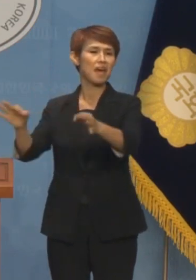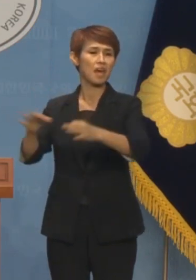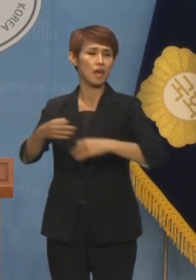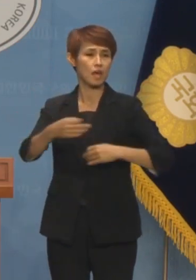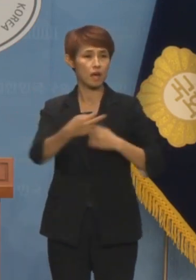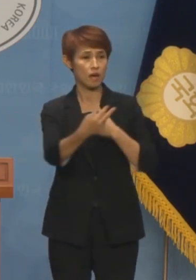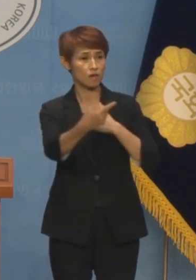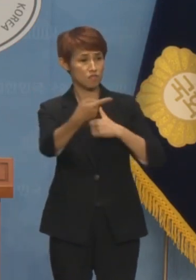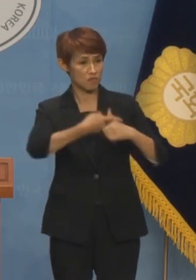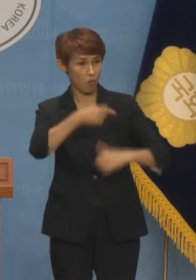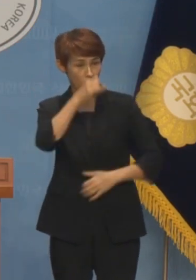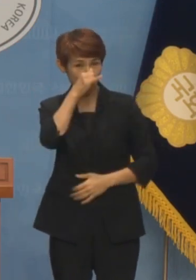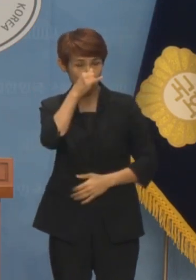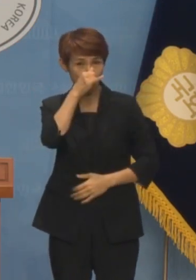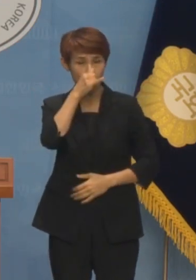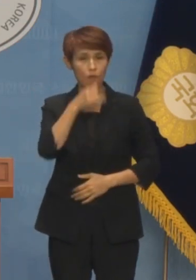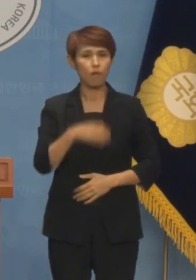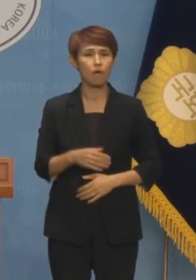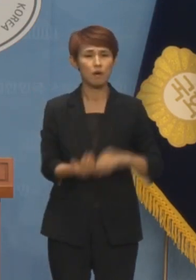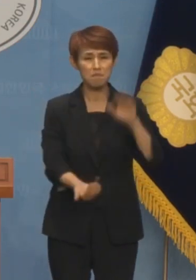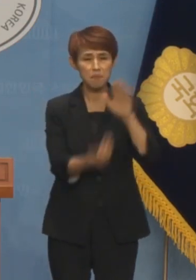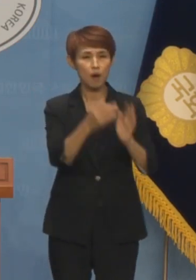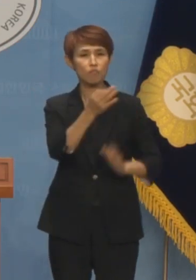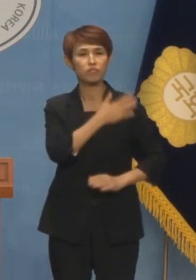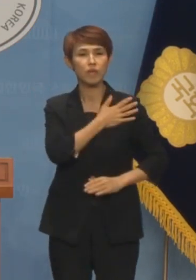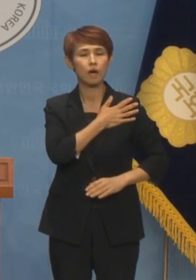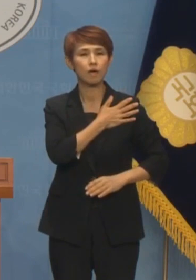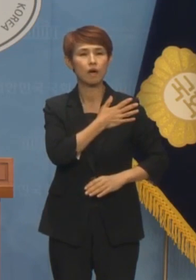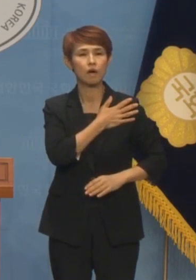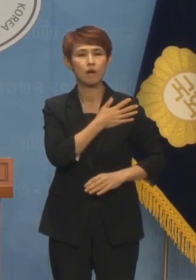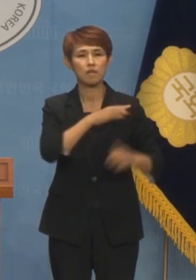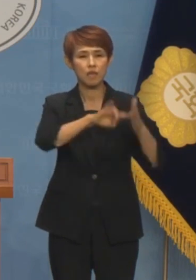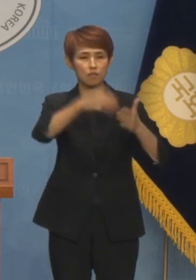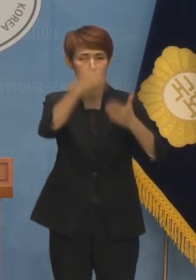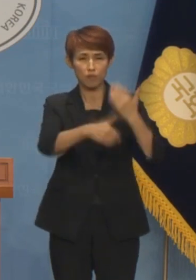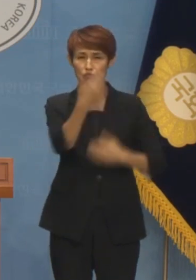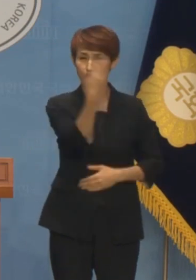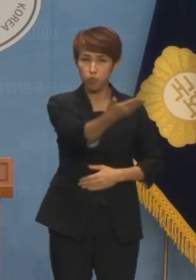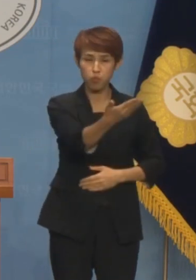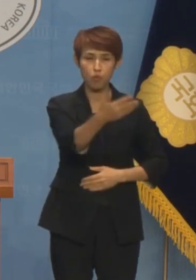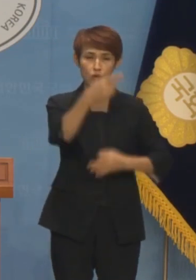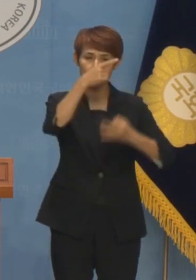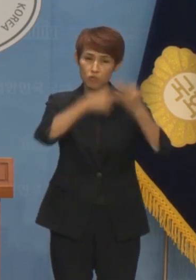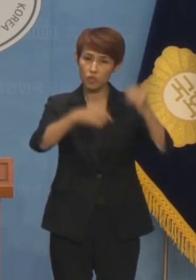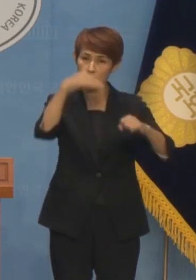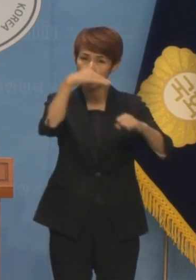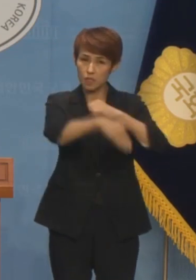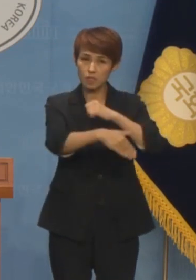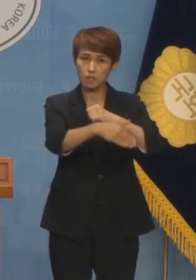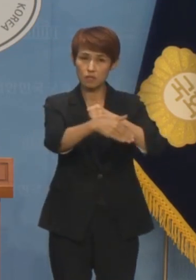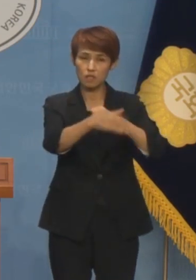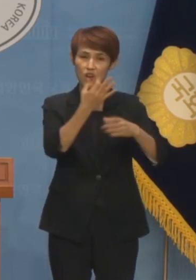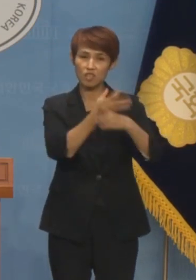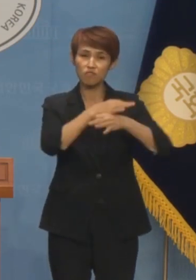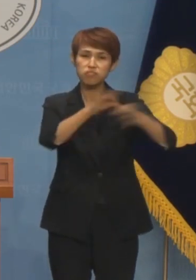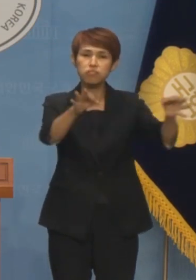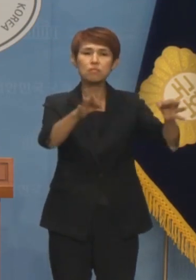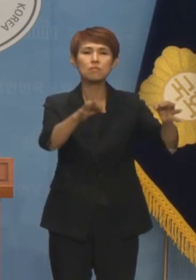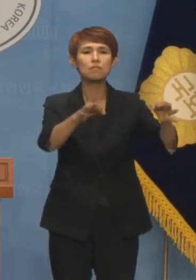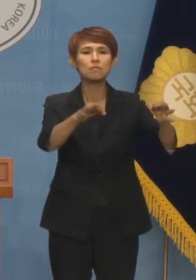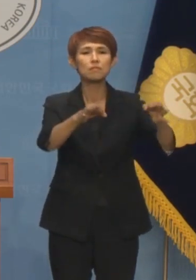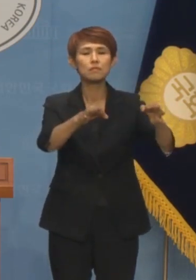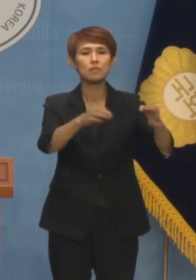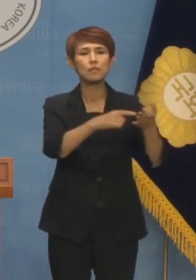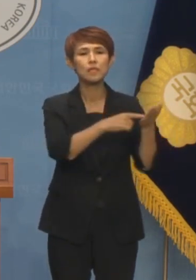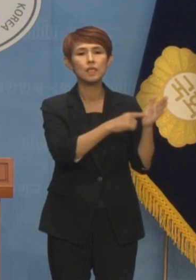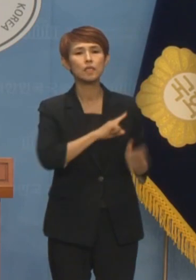상위 1% 초부자들에게 수십조원의 조세감면 윤석열 씨의 현금살포는 무엇이라고